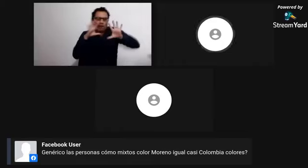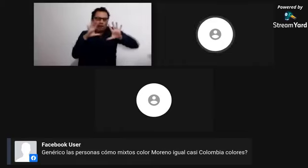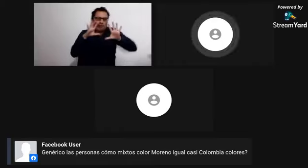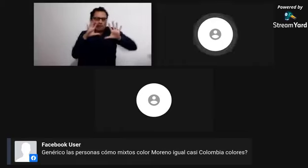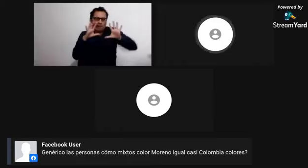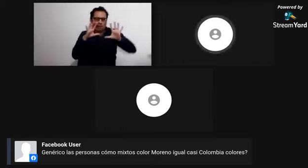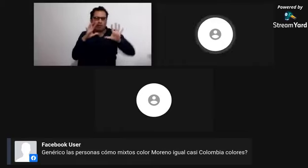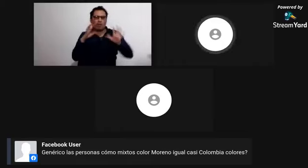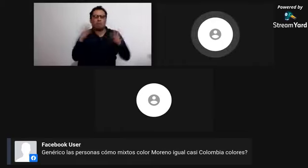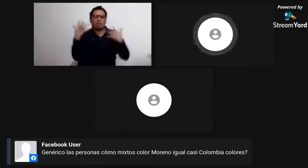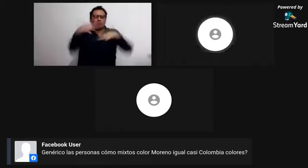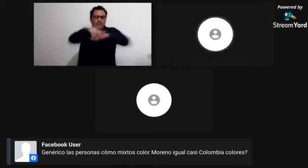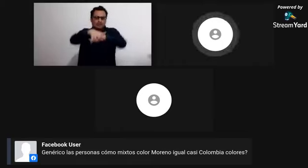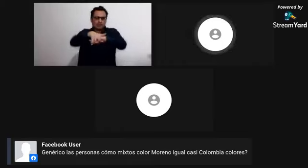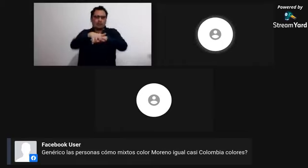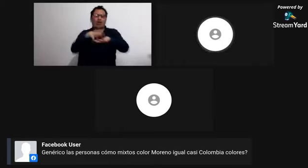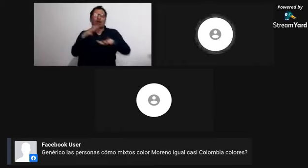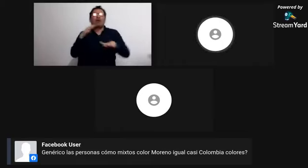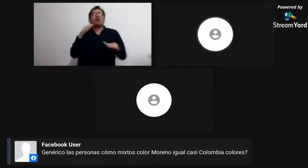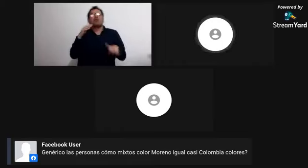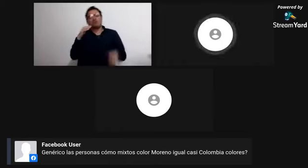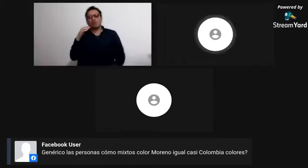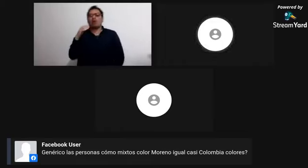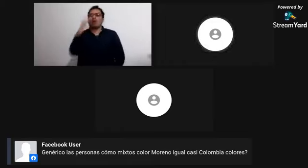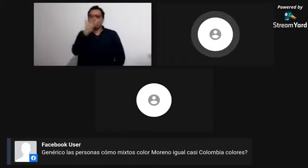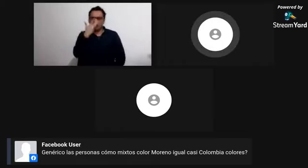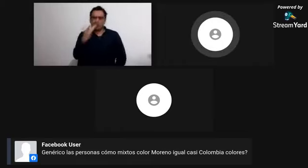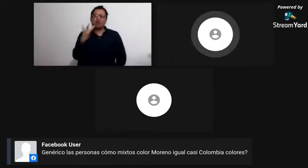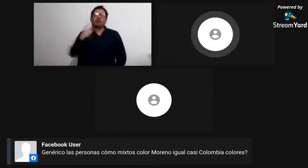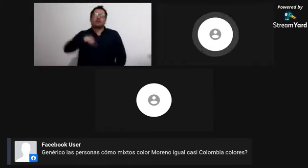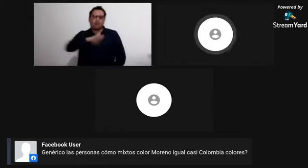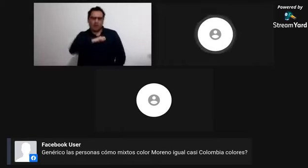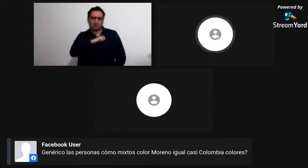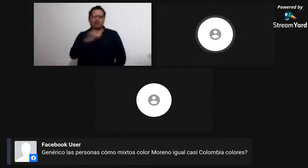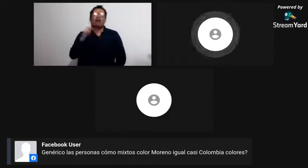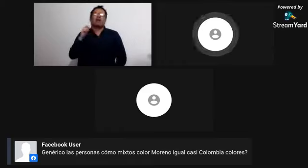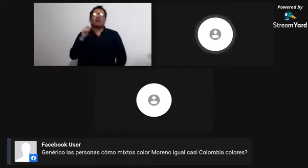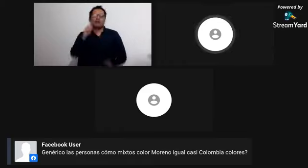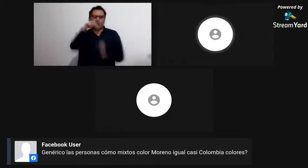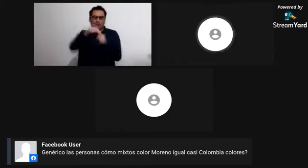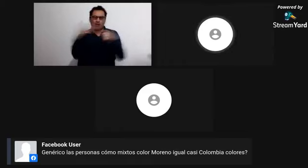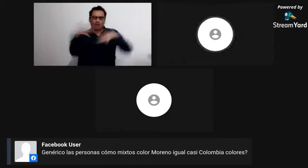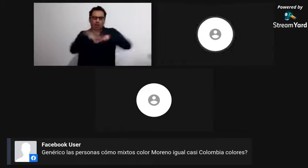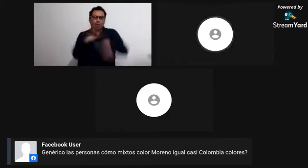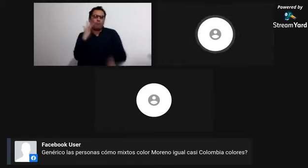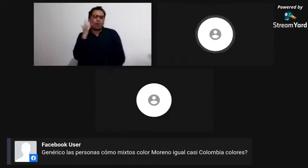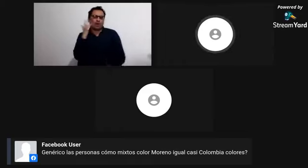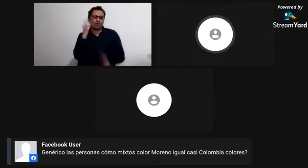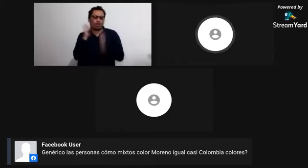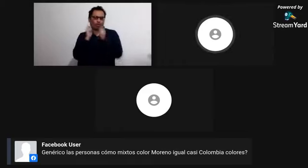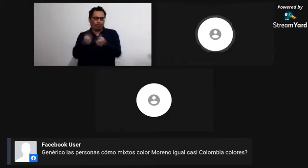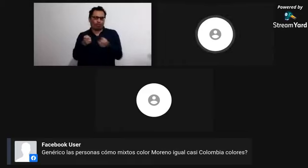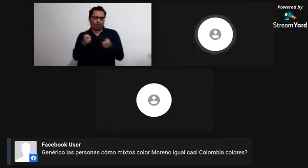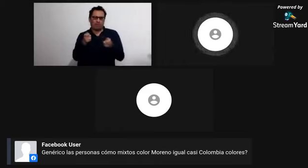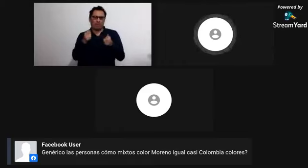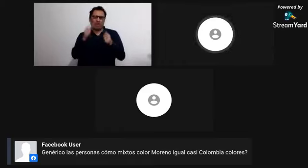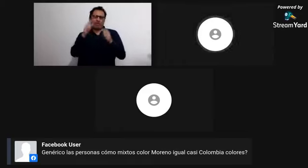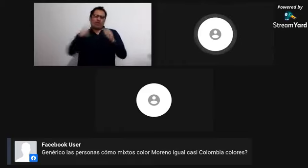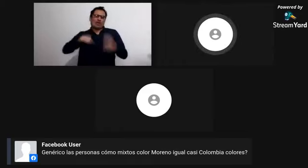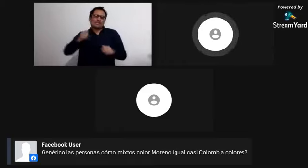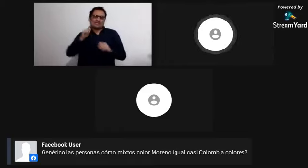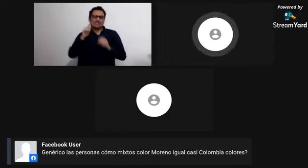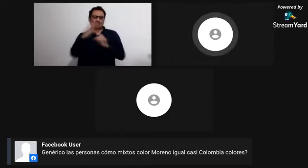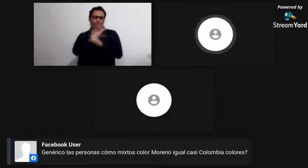entre todas estas razas y empiezan a surgir las diferentes razas y los diferentes tipos de colores de piel